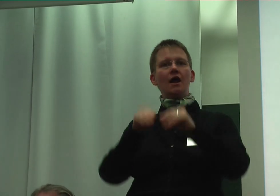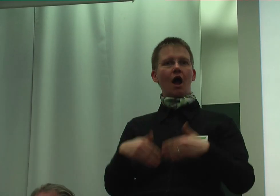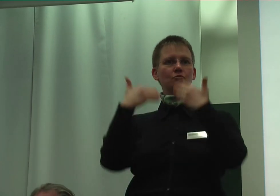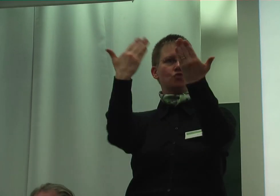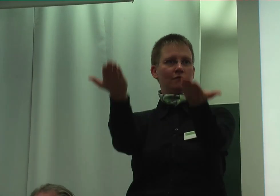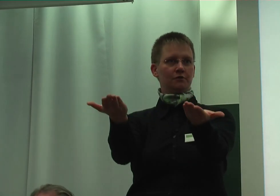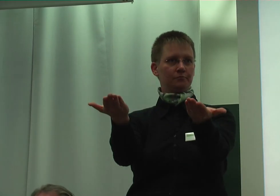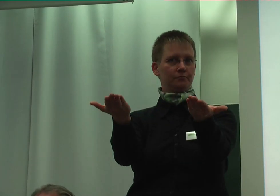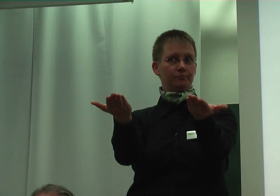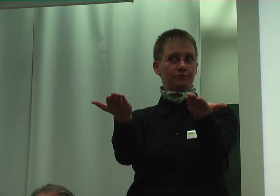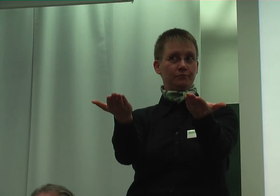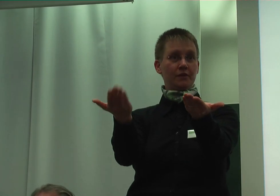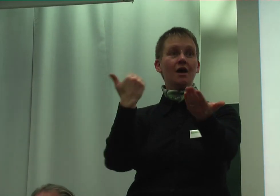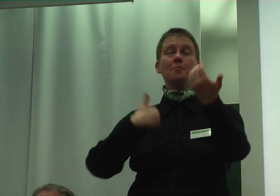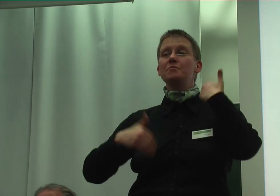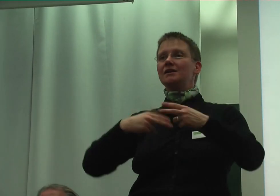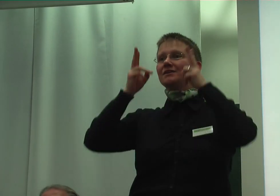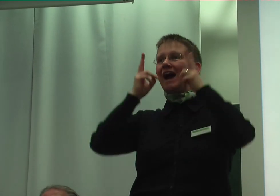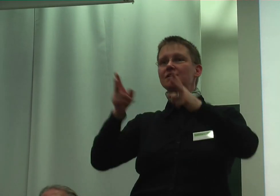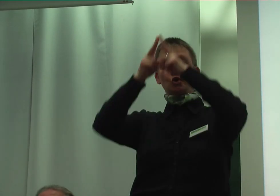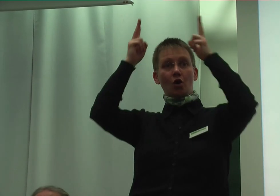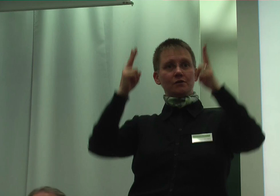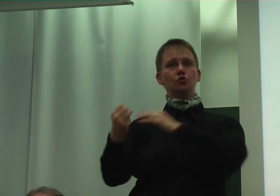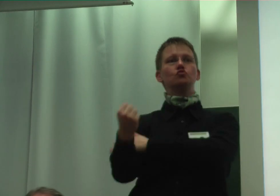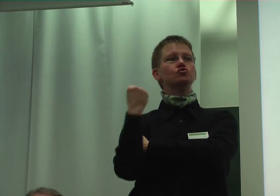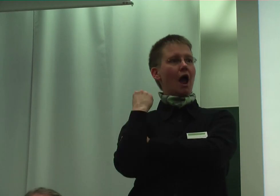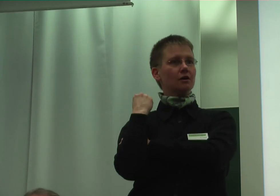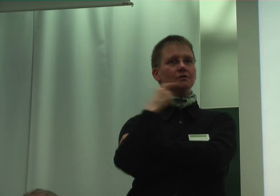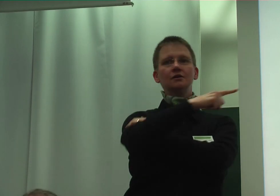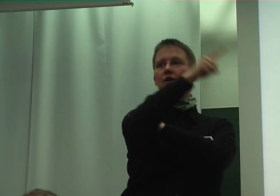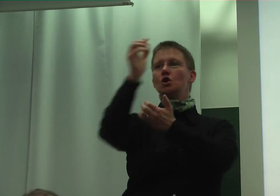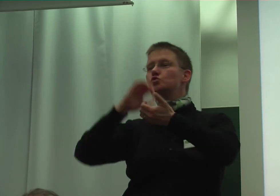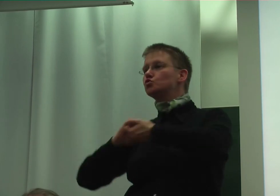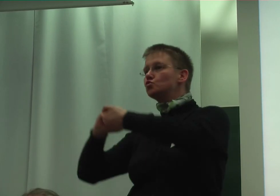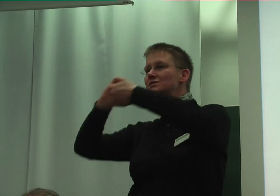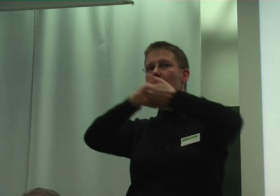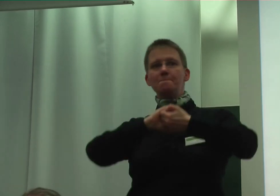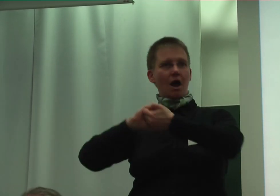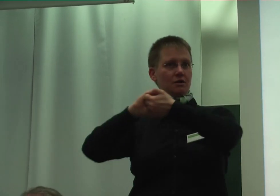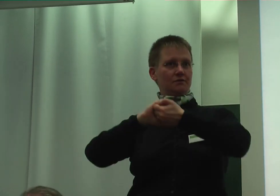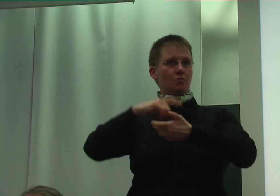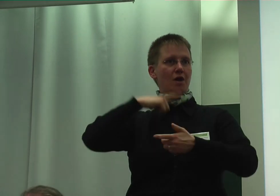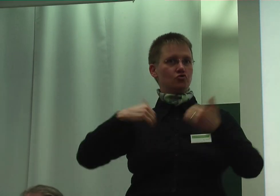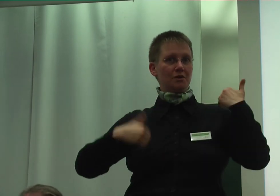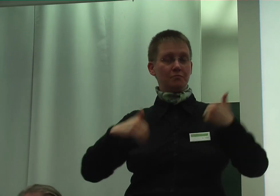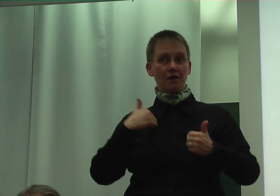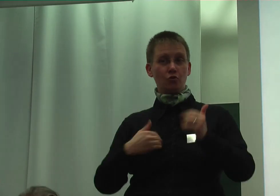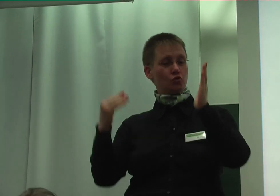Die UN-Behindernrechtskonvention stärkt den Zusammenhalt von Menschen mit Behinderung. Sie streicht heraus, dass Menschen mit